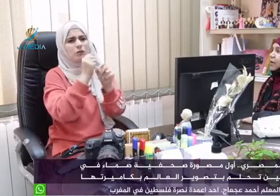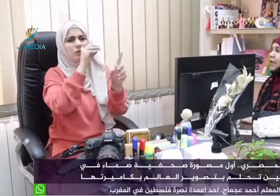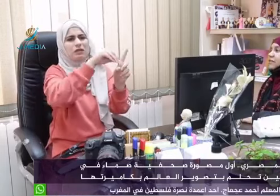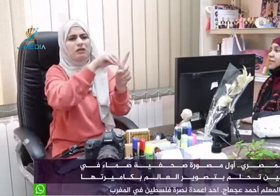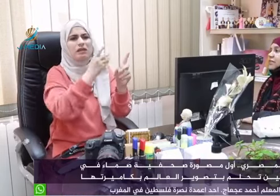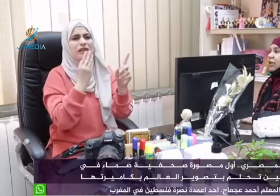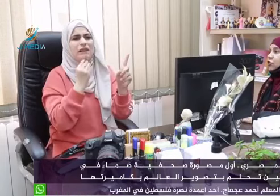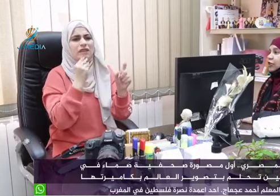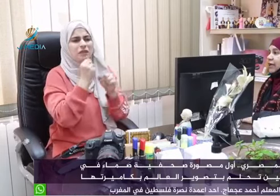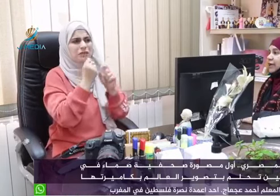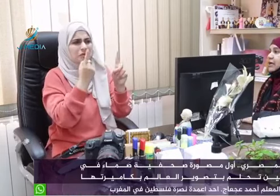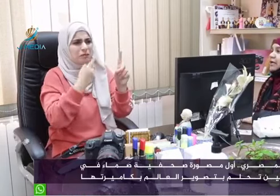بالكيف سي أشتغل